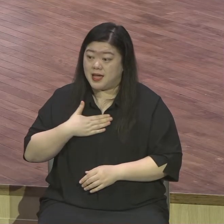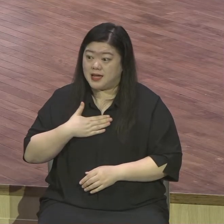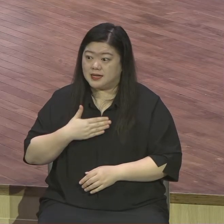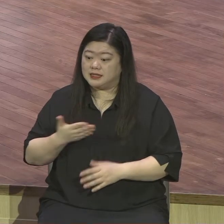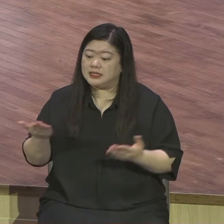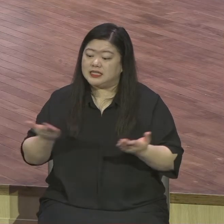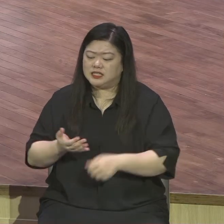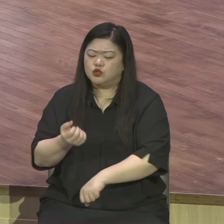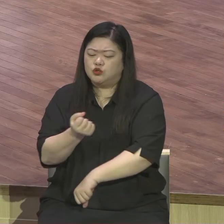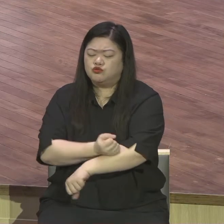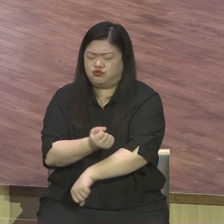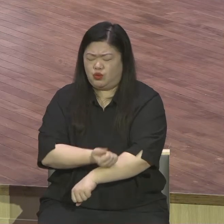채권적 의식